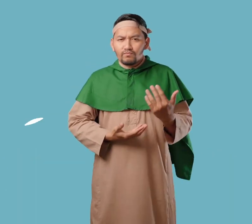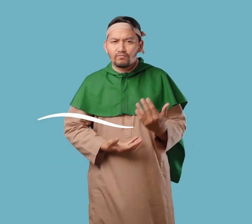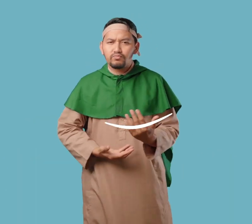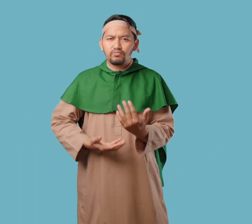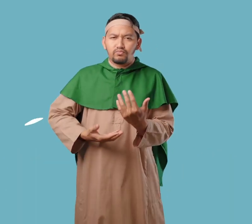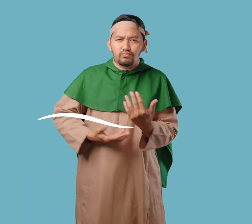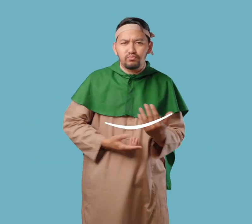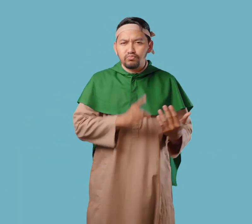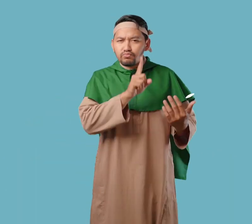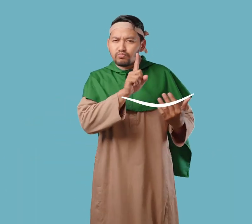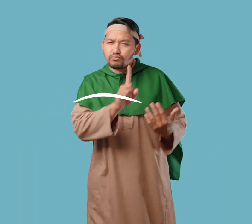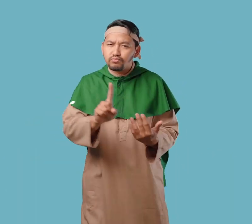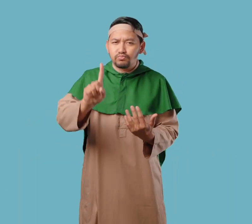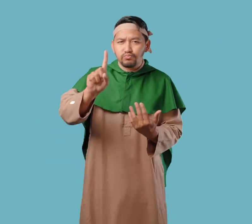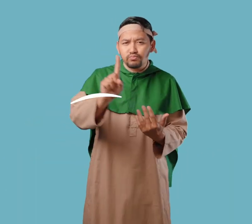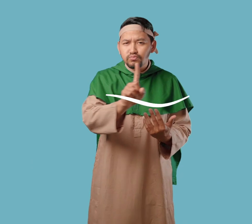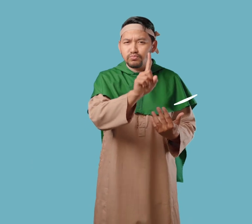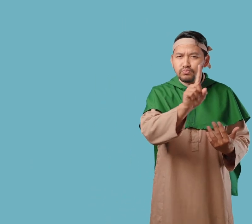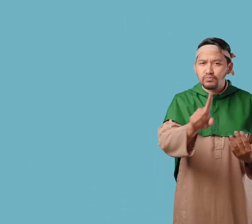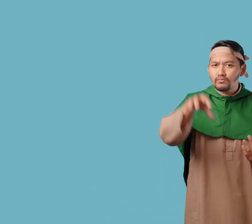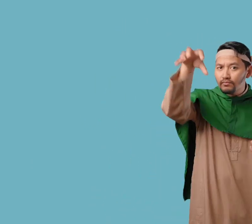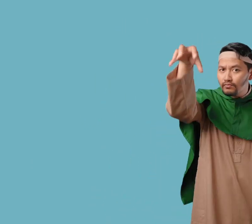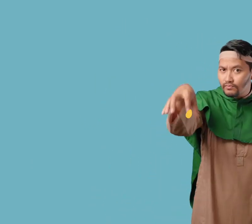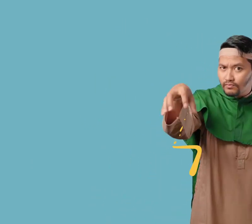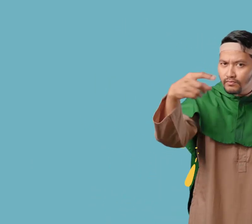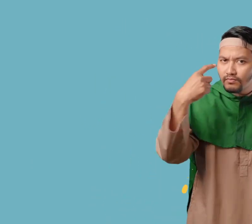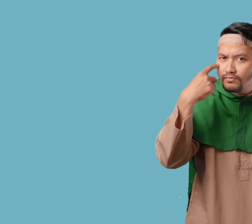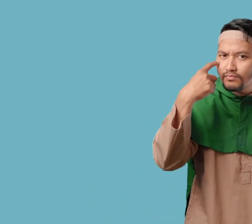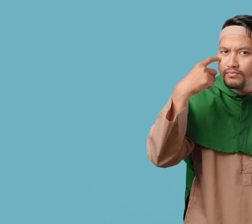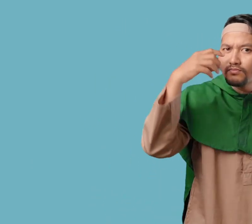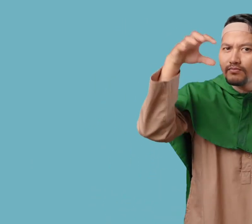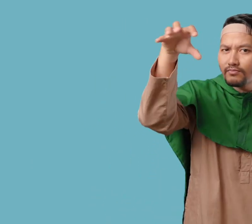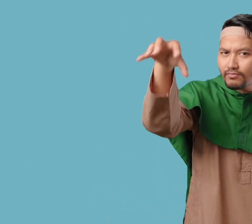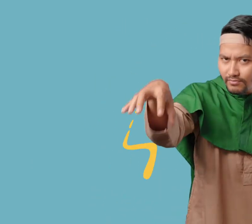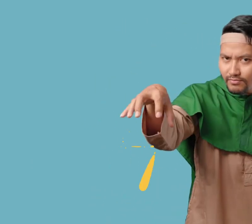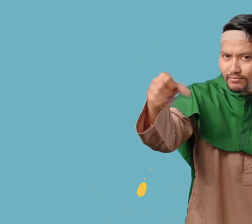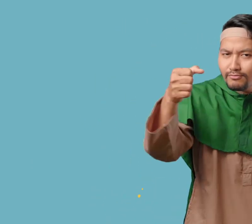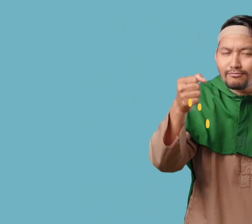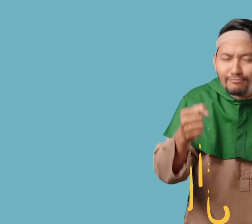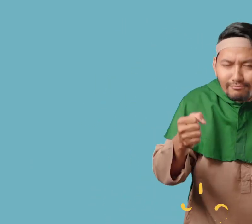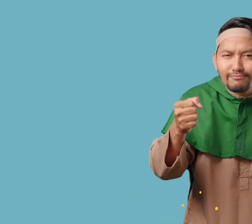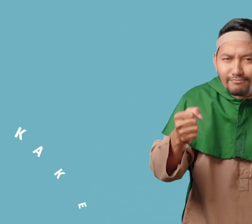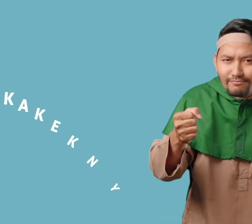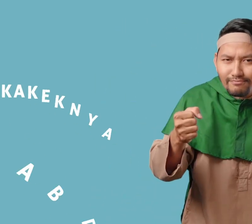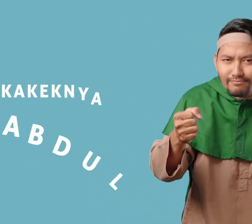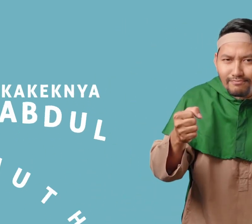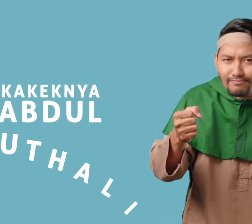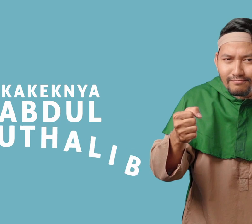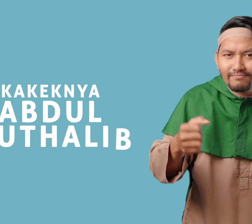Lalu Aminah pergi membawa bayi Muhammad Ke kota Mekah Tempat kakeknya yang